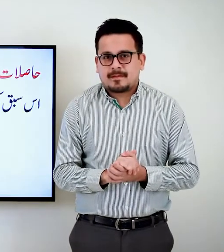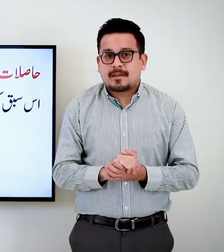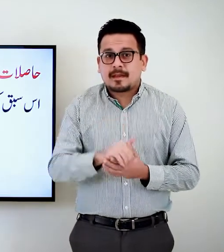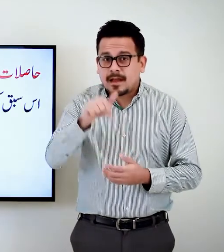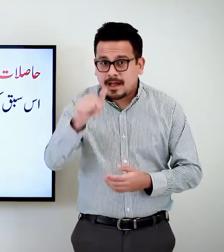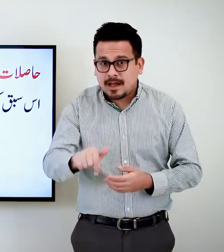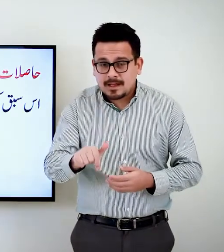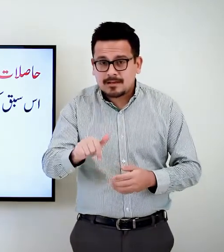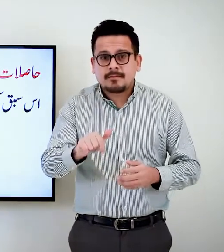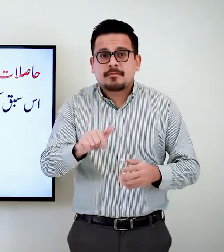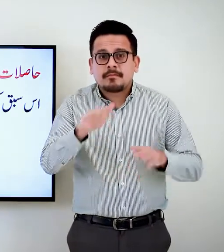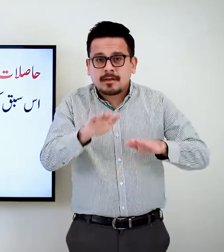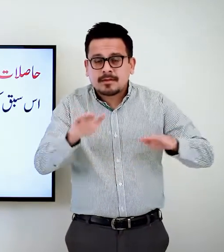आज बच्ची सिखेंगे